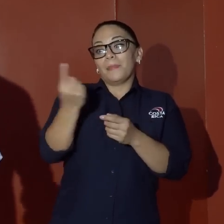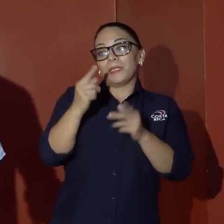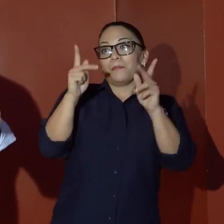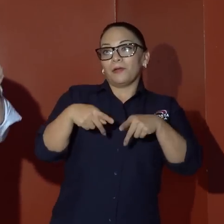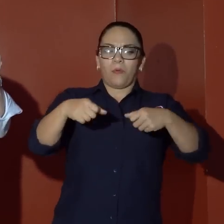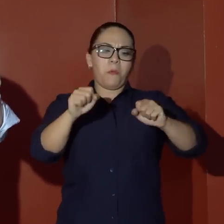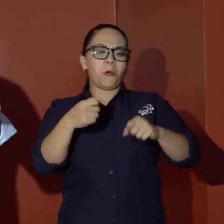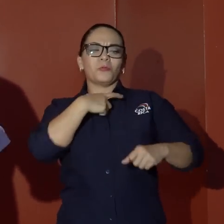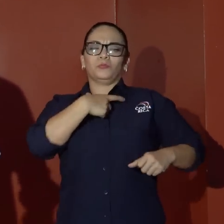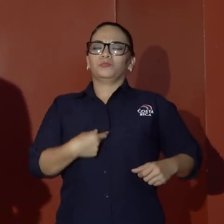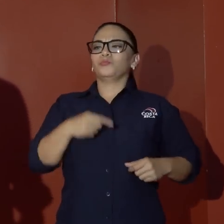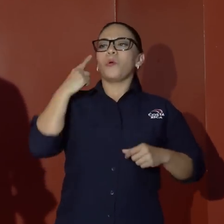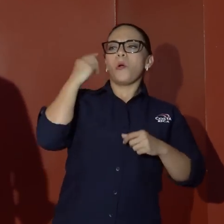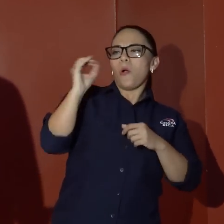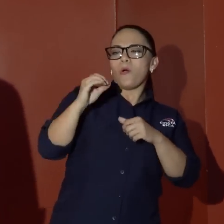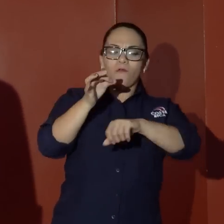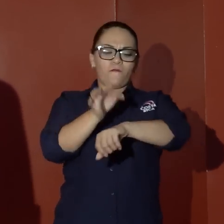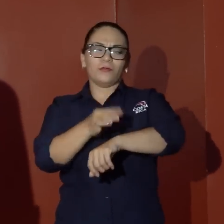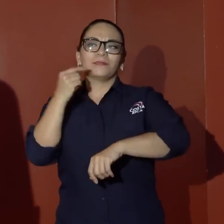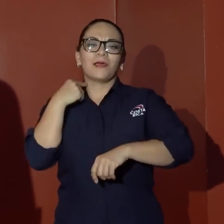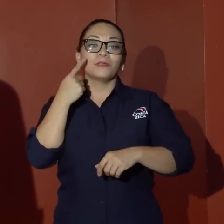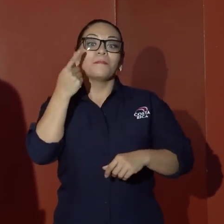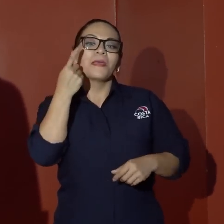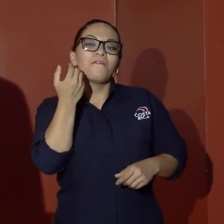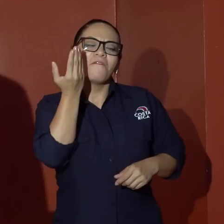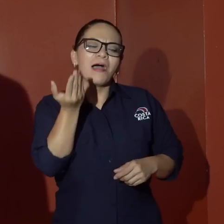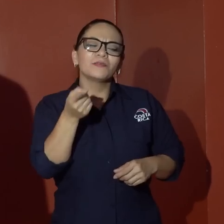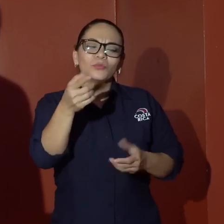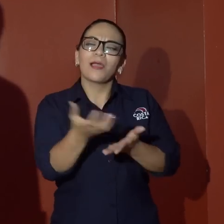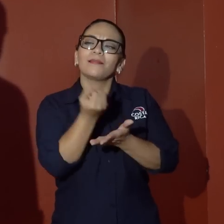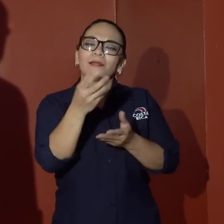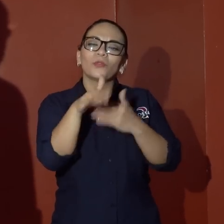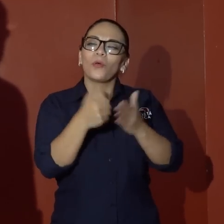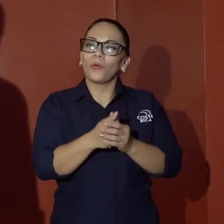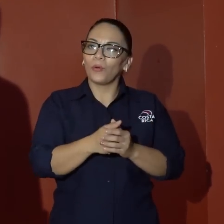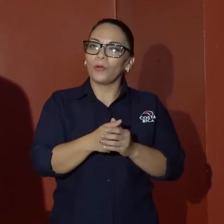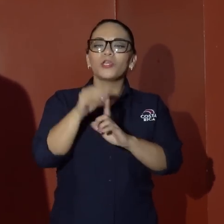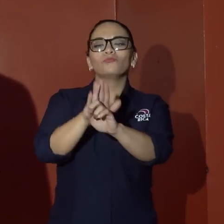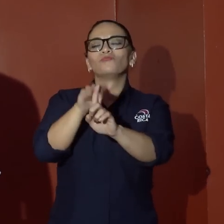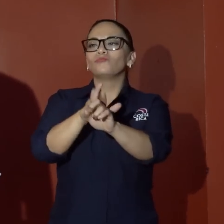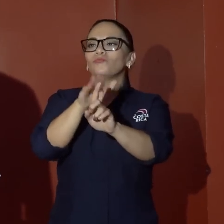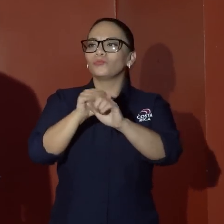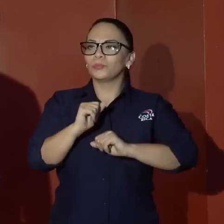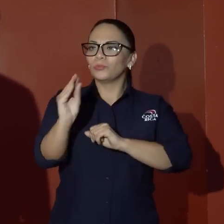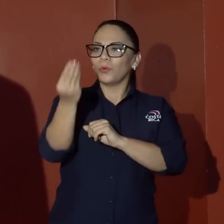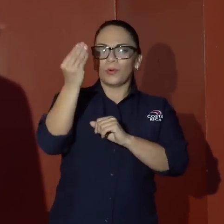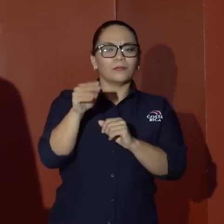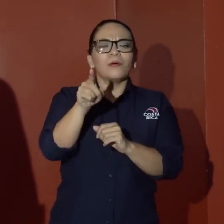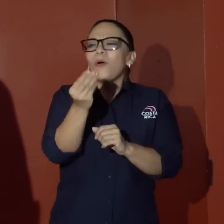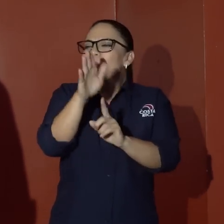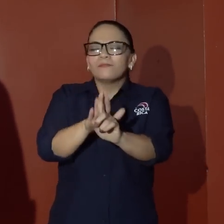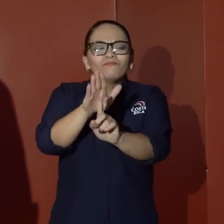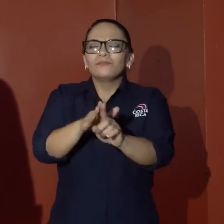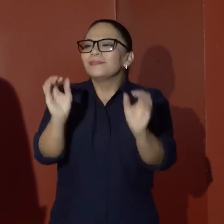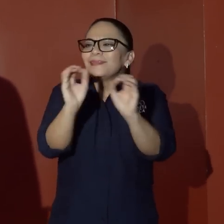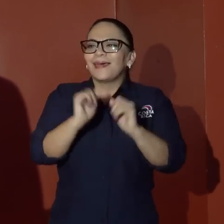motocicletas, relojes caros, y le dice, ¿vea qué fácil que es? Además lo van a tratar bien, muchachos, porque usted es joven, no